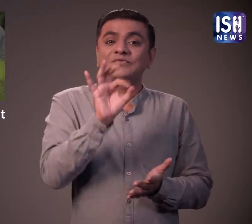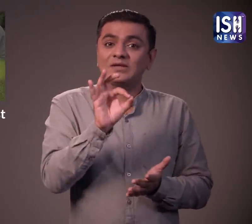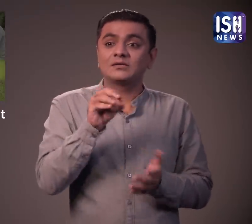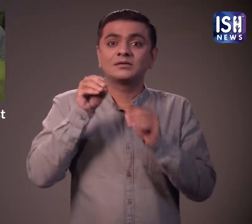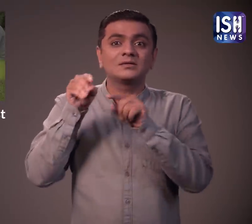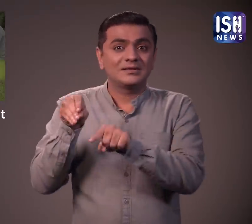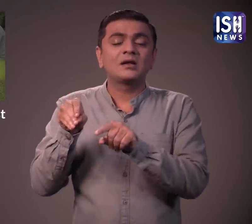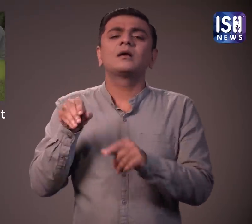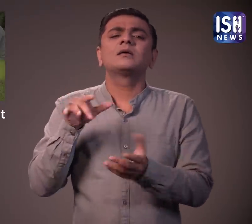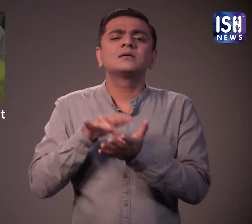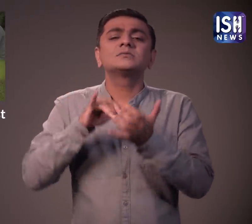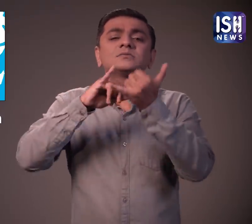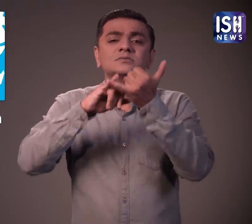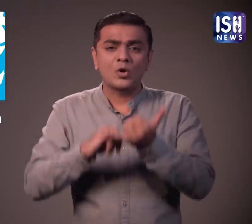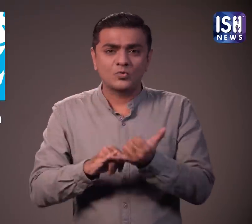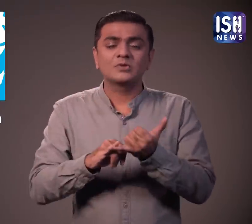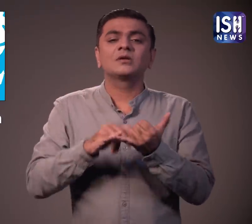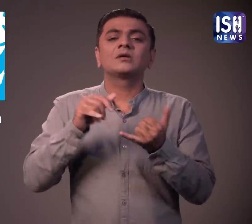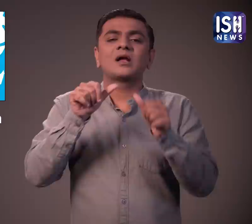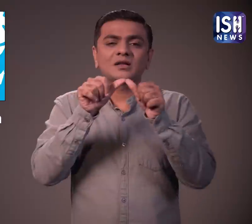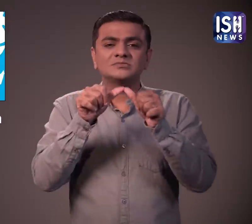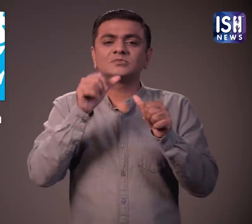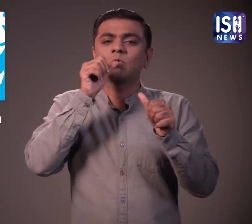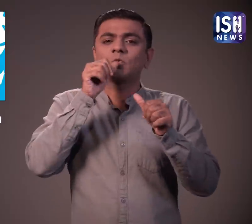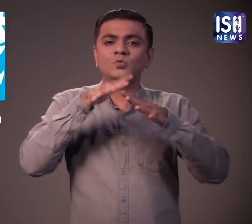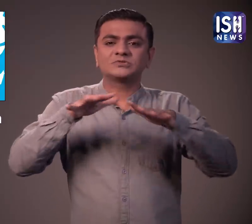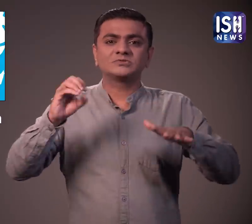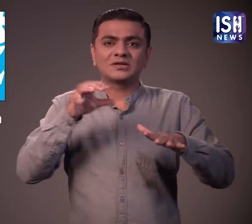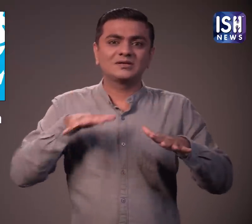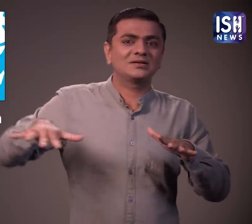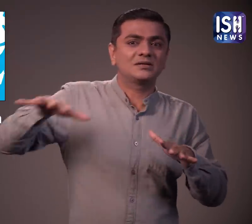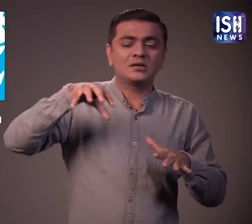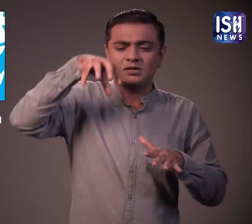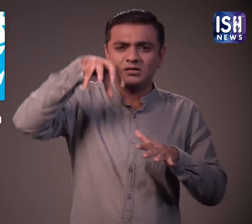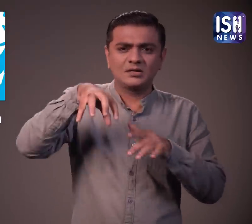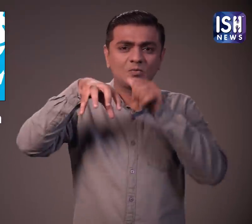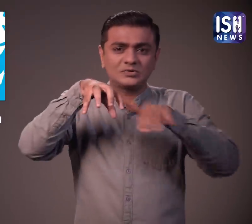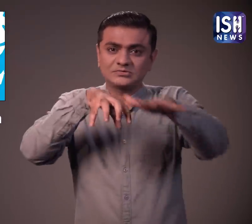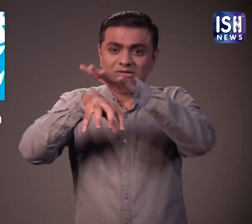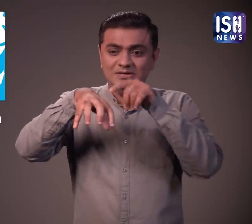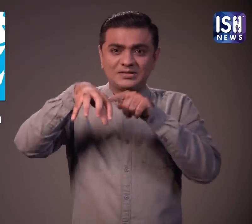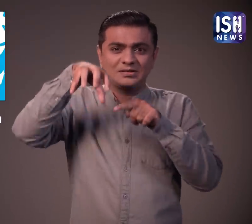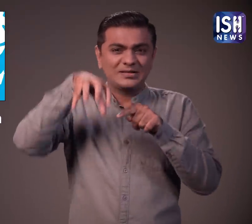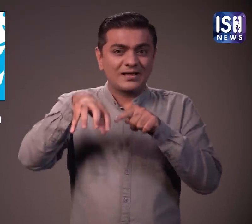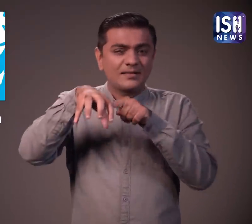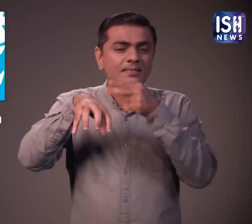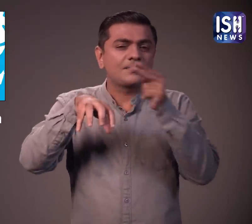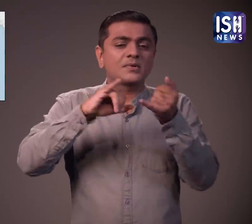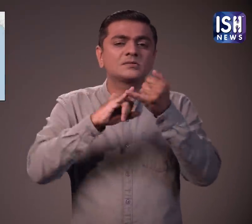दक्षिन एट्लांटिक महसागर के एक द्वीब सेंट हिलेना में सारांतरित कर दिया गया, जहां